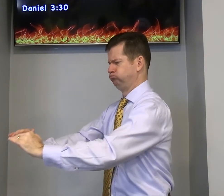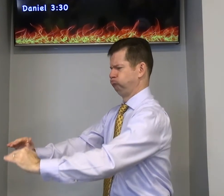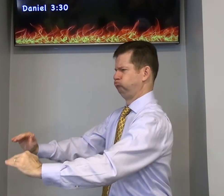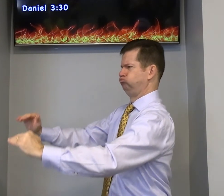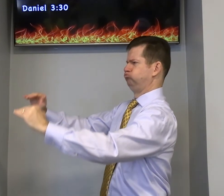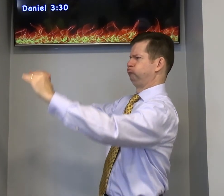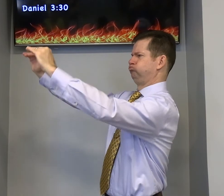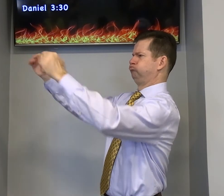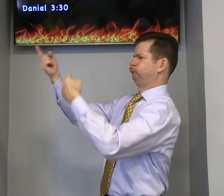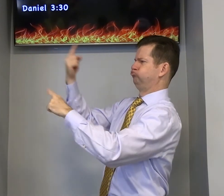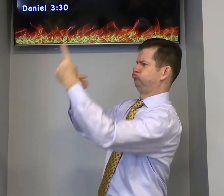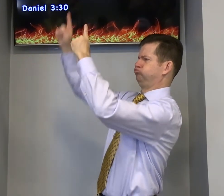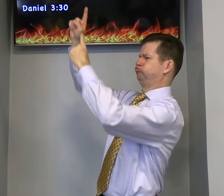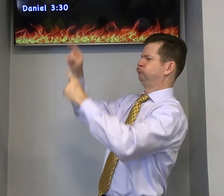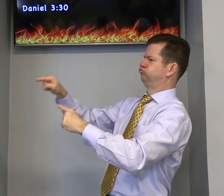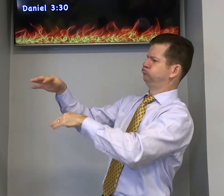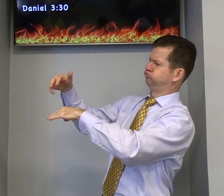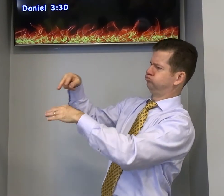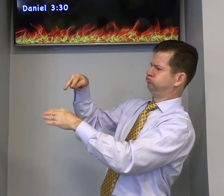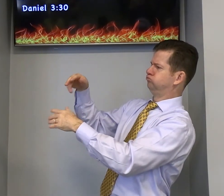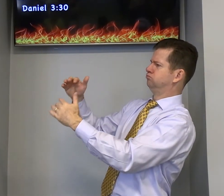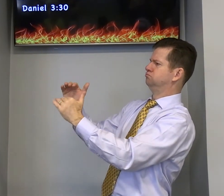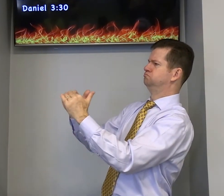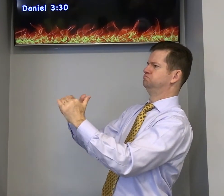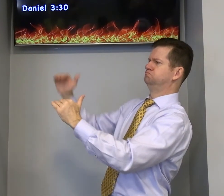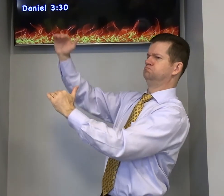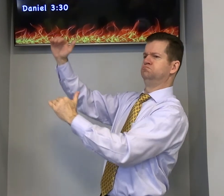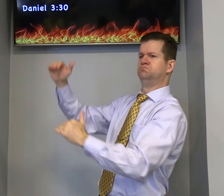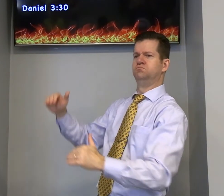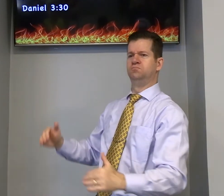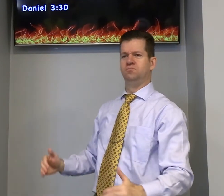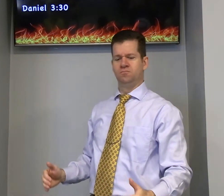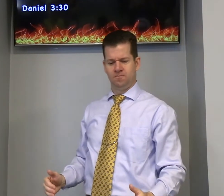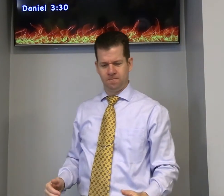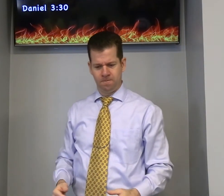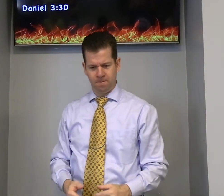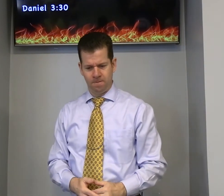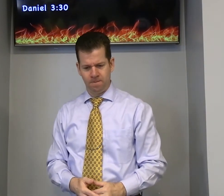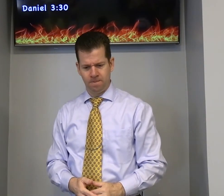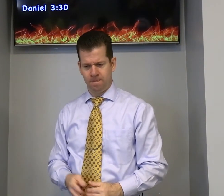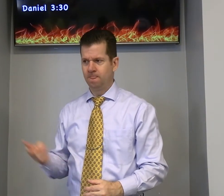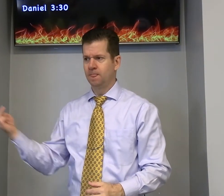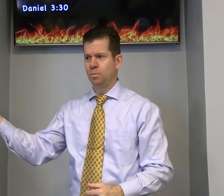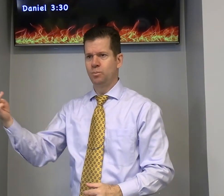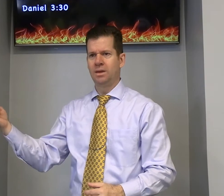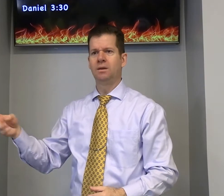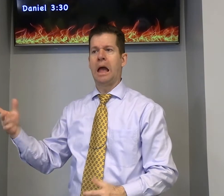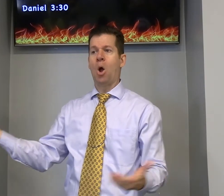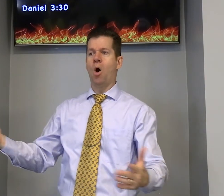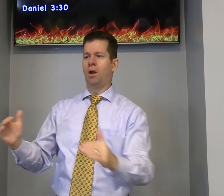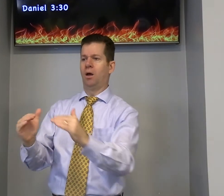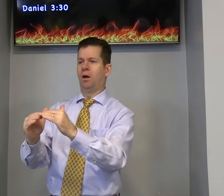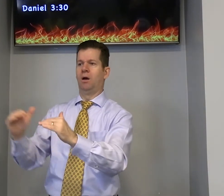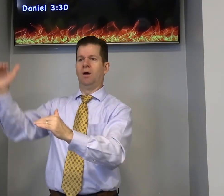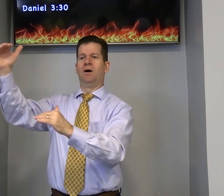de babilônia ele deu sucesso esses três fez prosperar